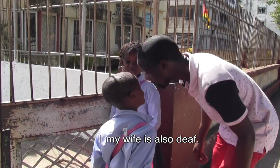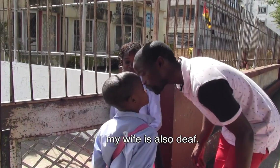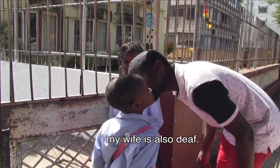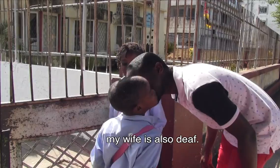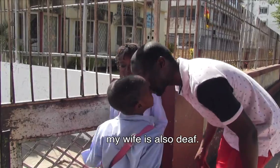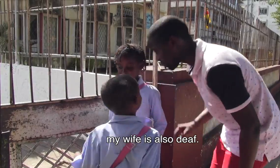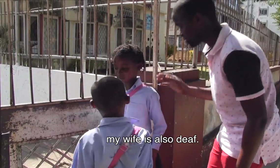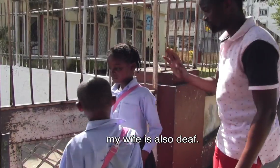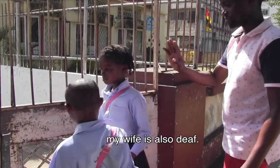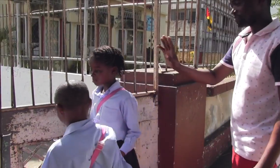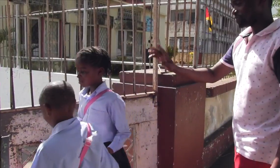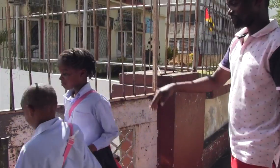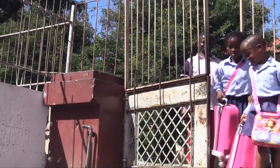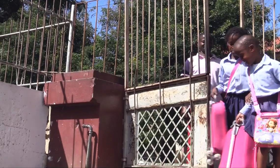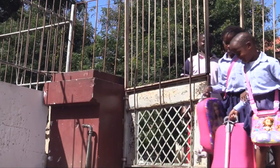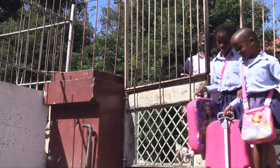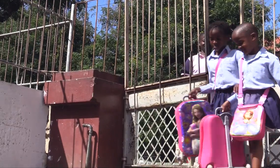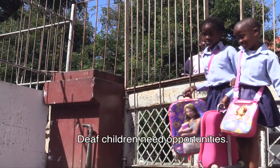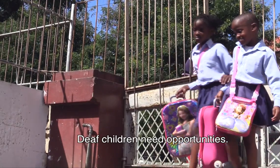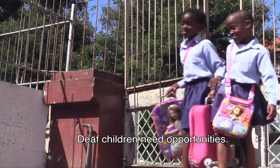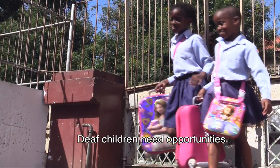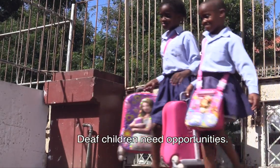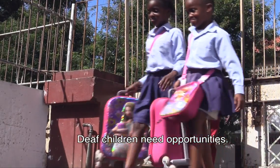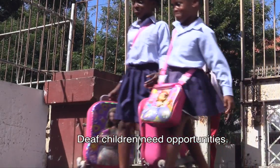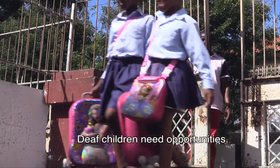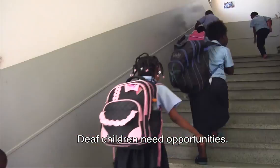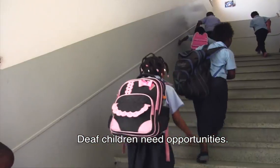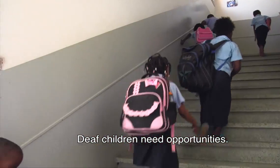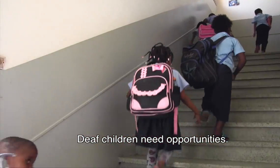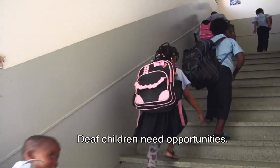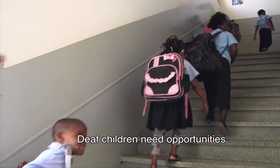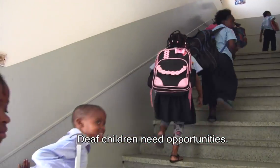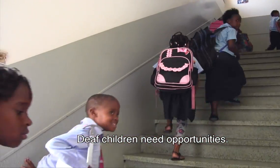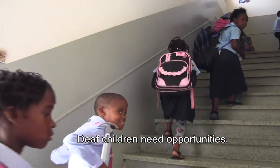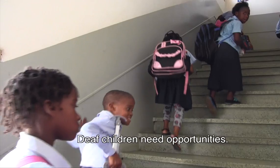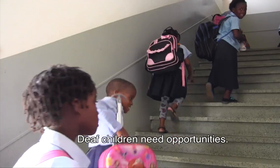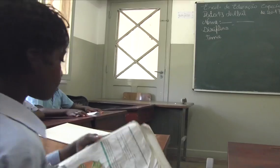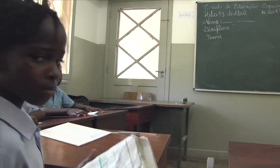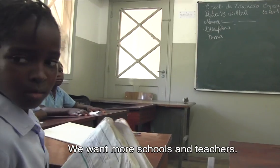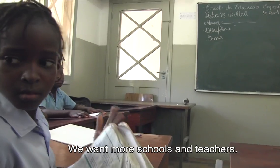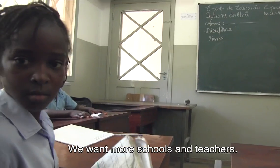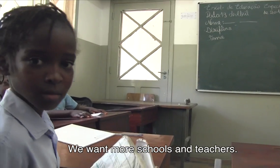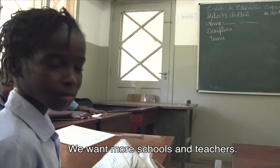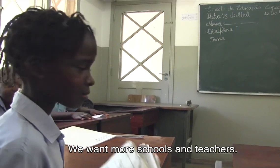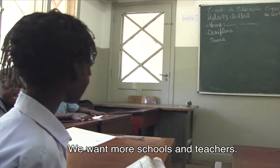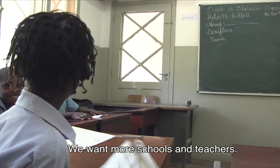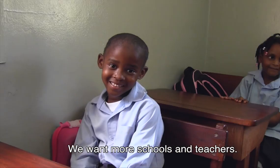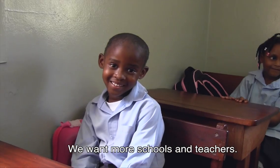deficiente auditiva. As crianças surdas precisam de oportunidades. Queremos muito mais